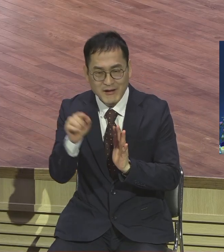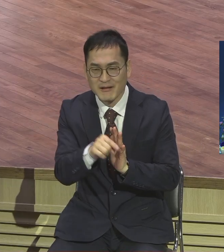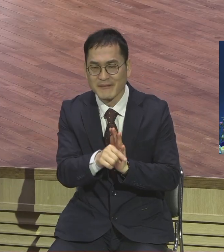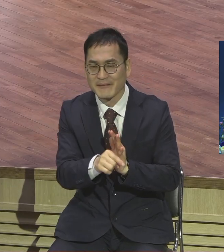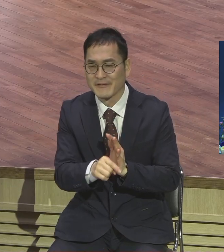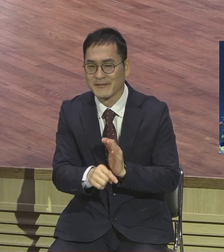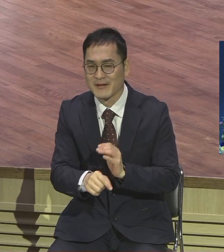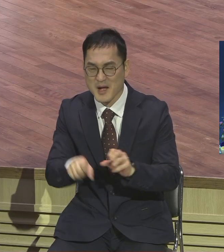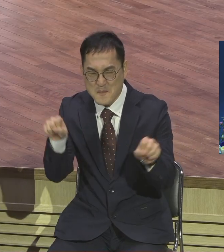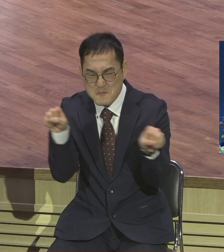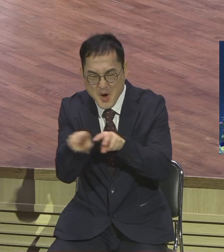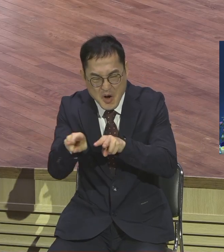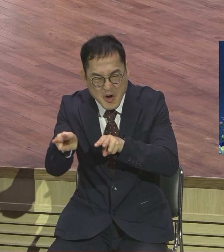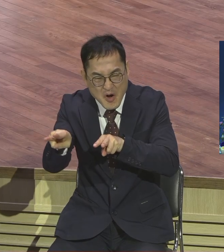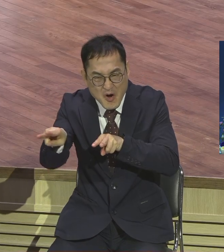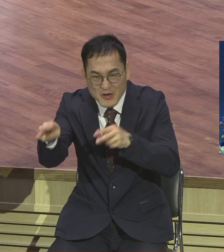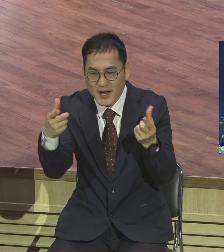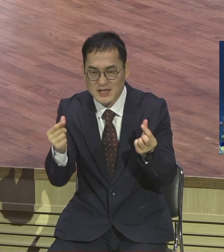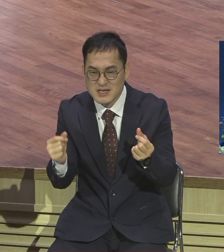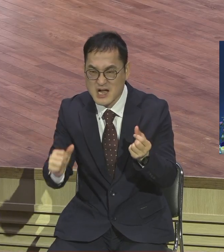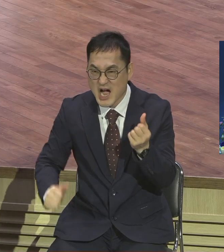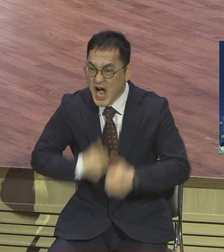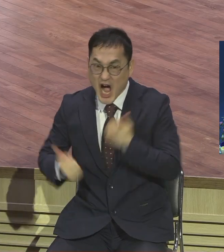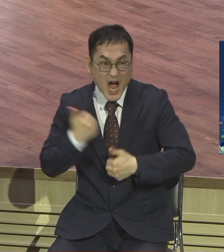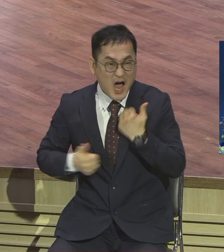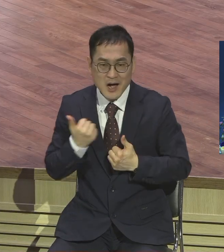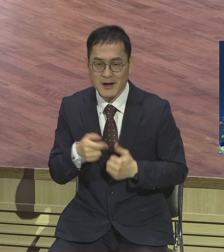우레같이 불같은 그런 성격을 소유했단 말이에요